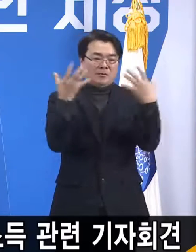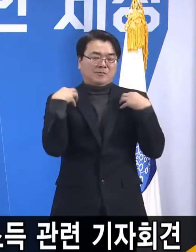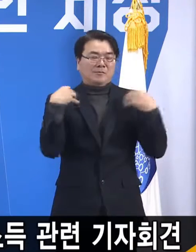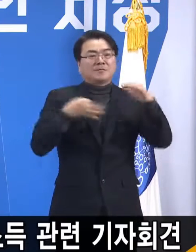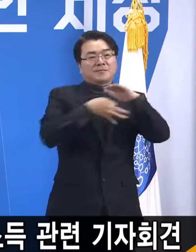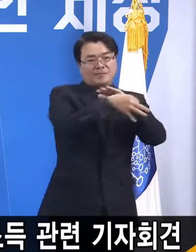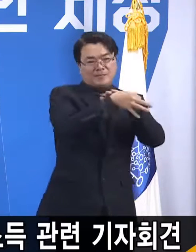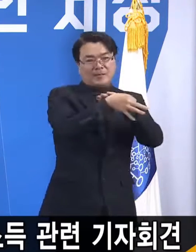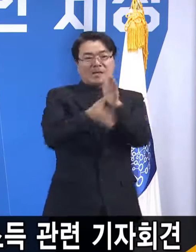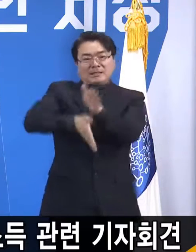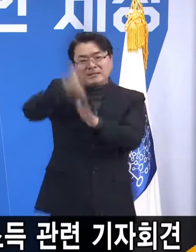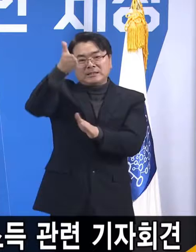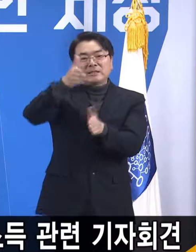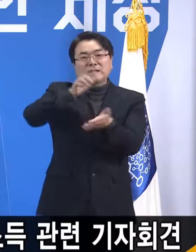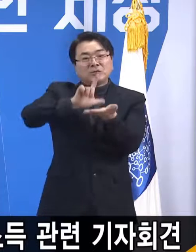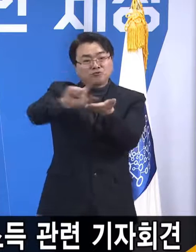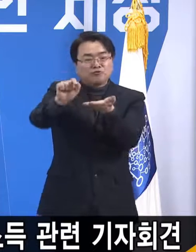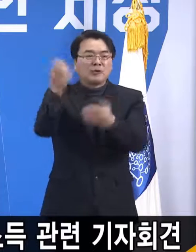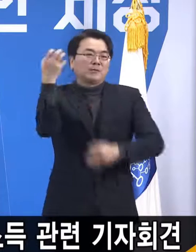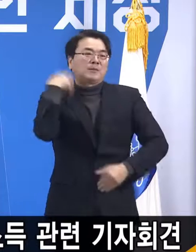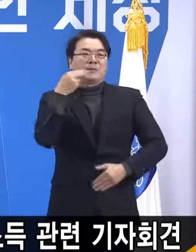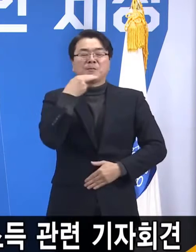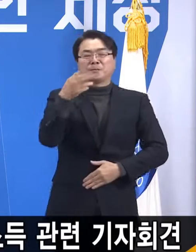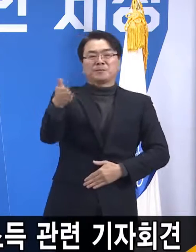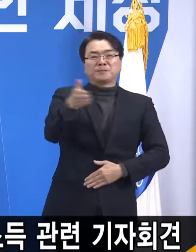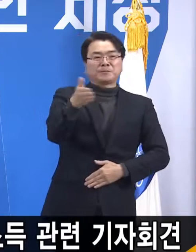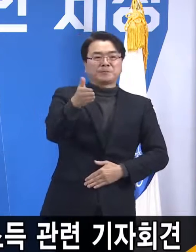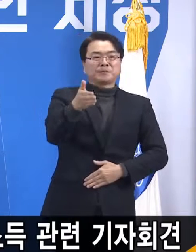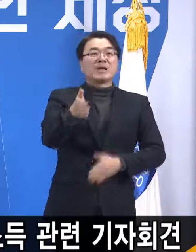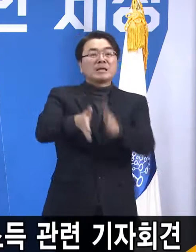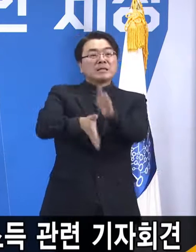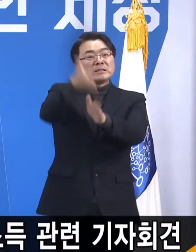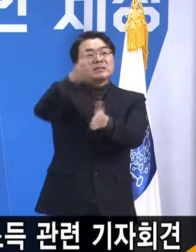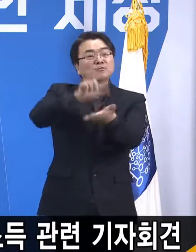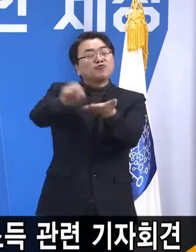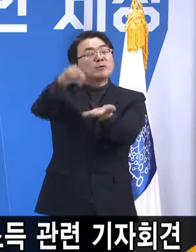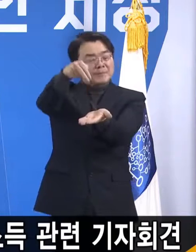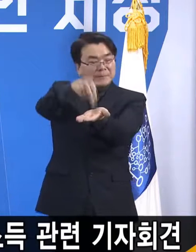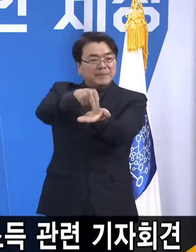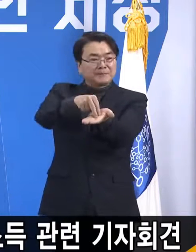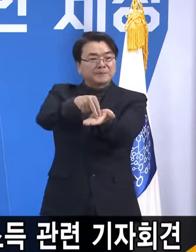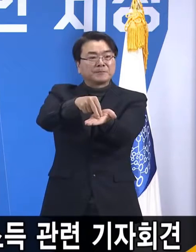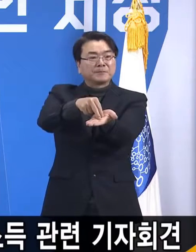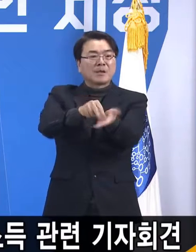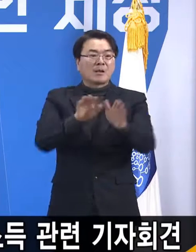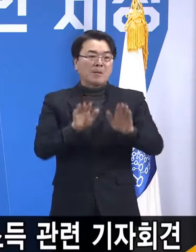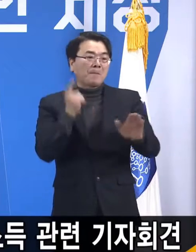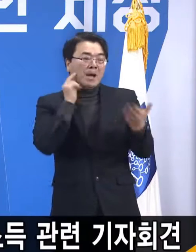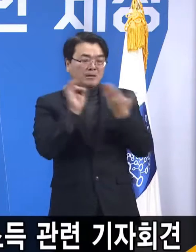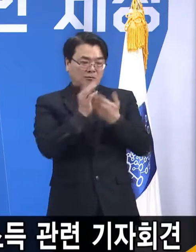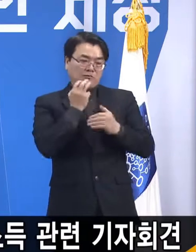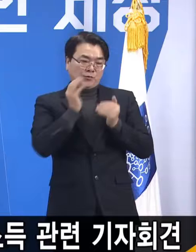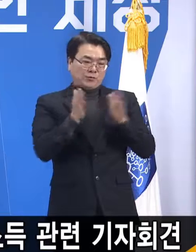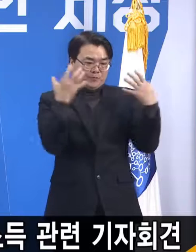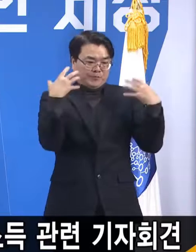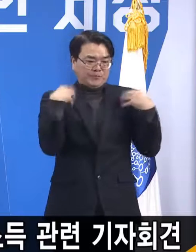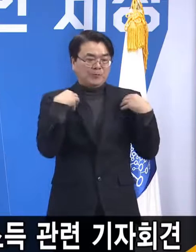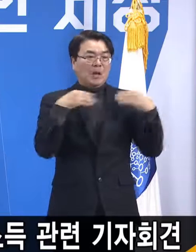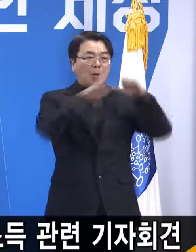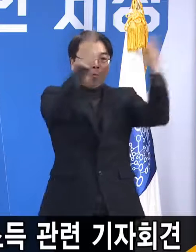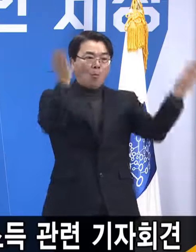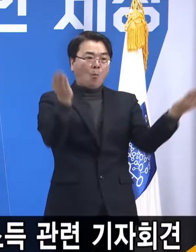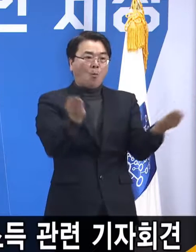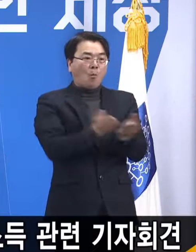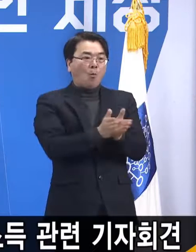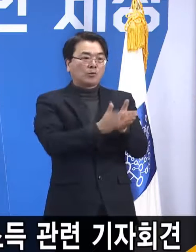시군들의 부담은 없습니다. 각 시군들은 아까 말씀드린 것처럼 경기도의 보편지원을 받고 또